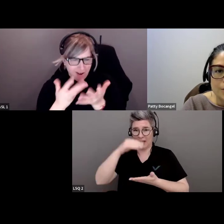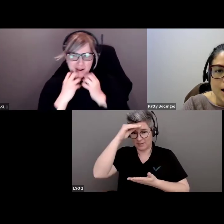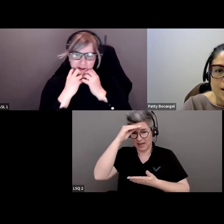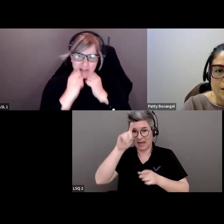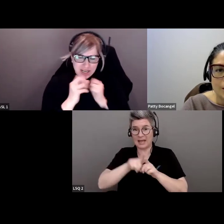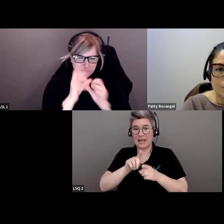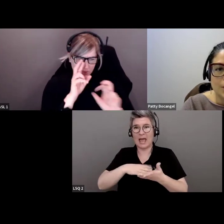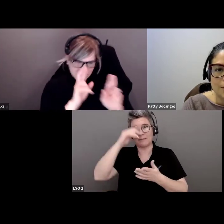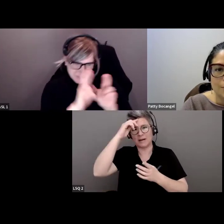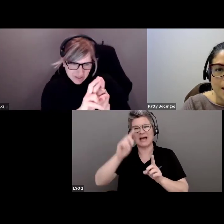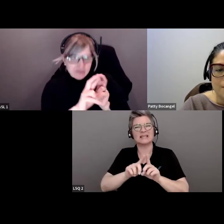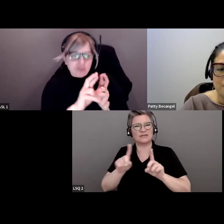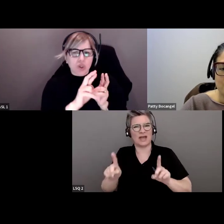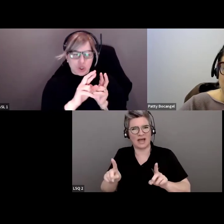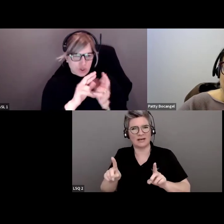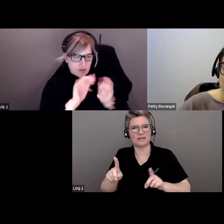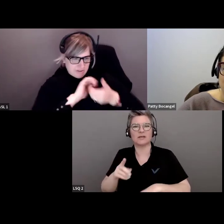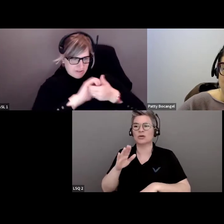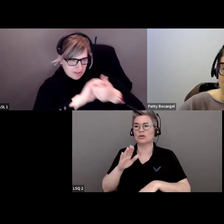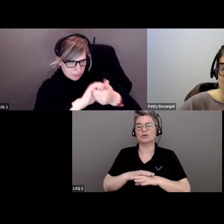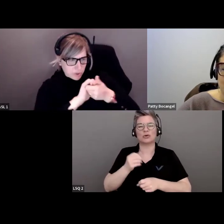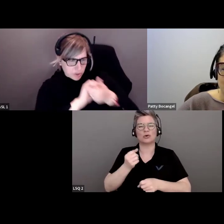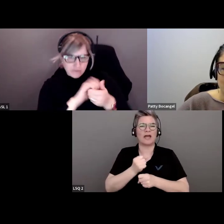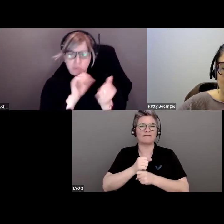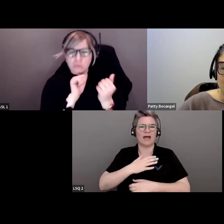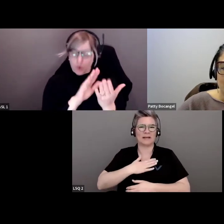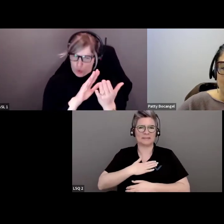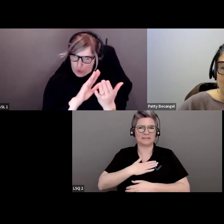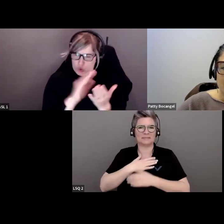désapprends dans le cadre de mon travail.